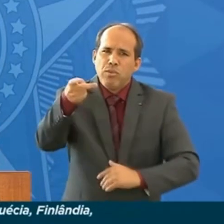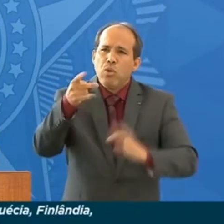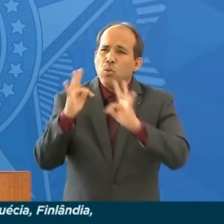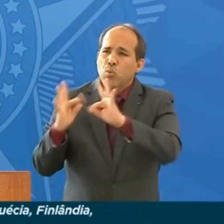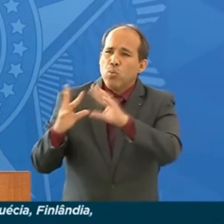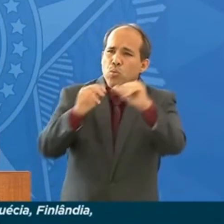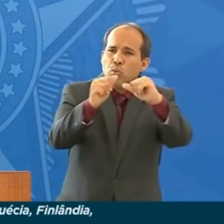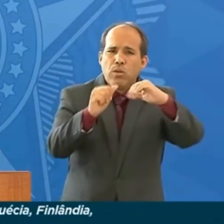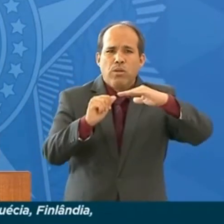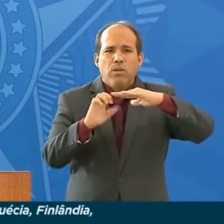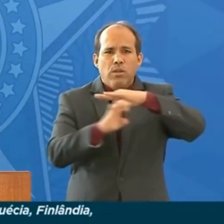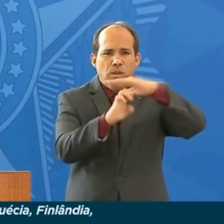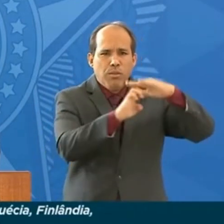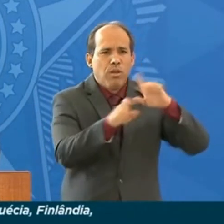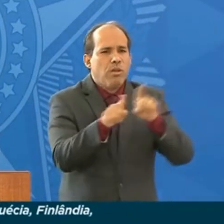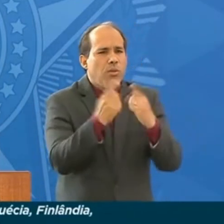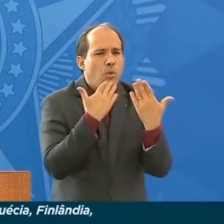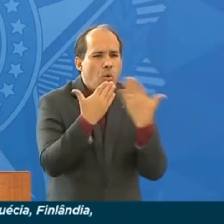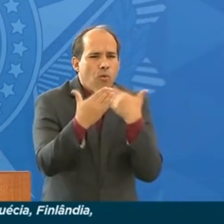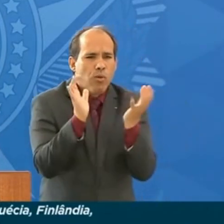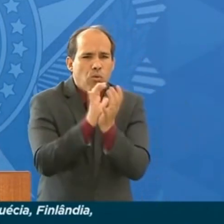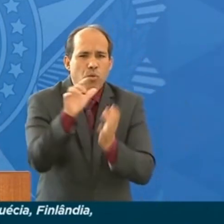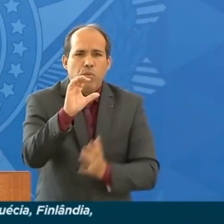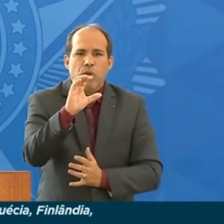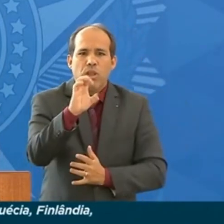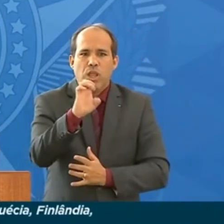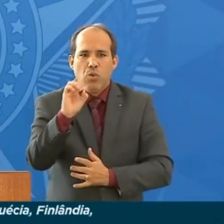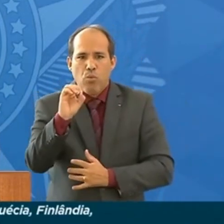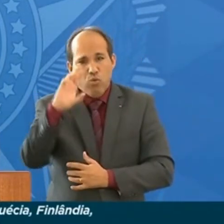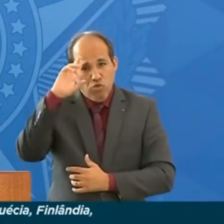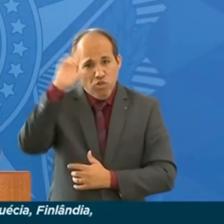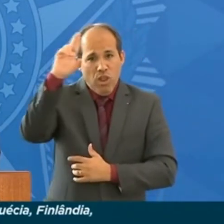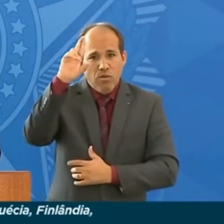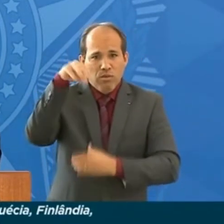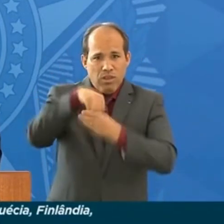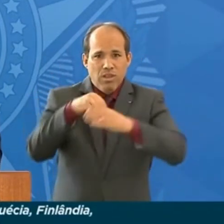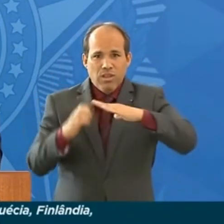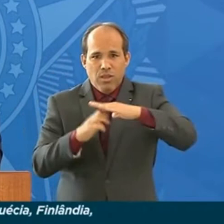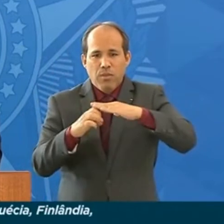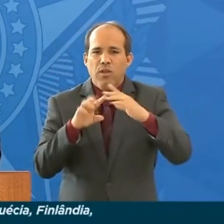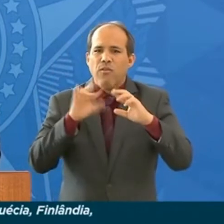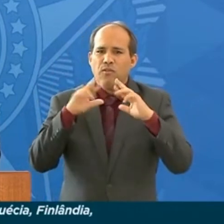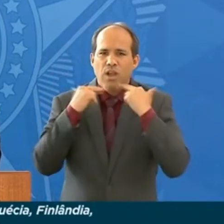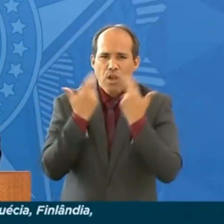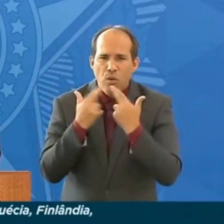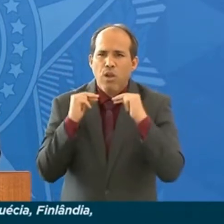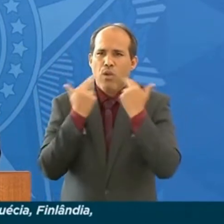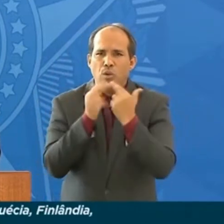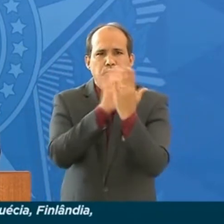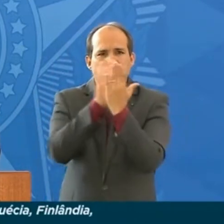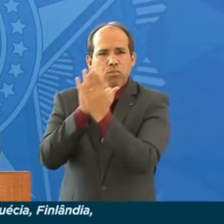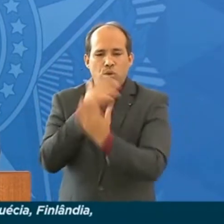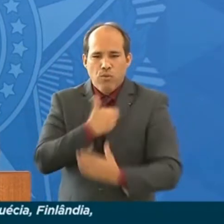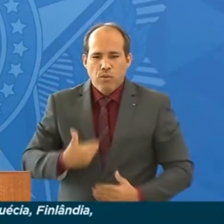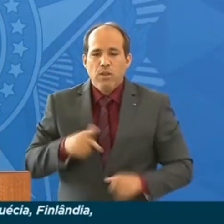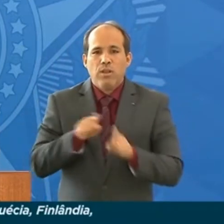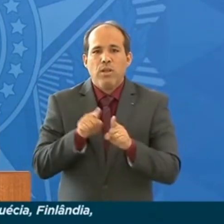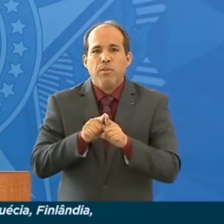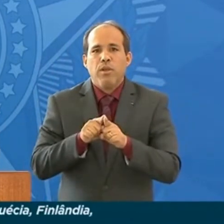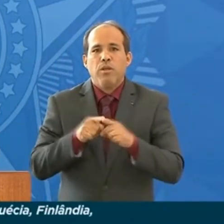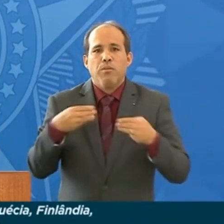empresas, conversar com os CEOs e vamos ter reuniões governamentais com os ministros de